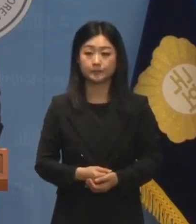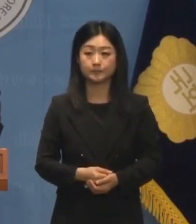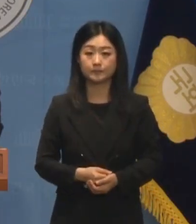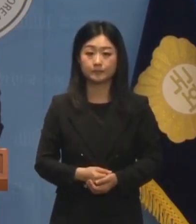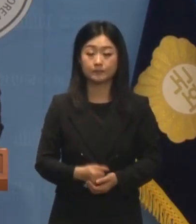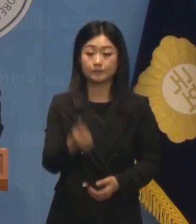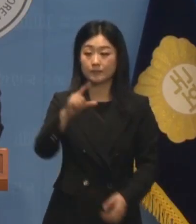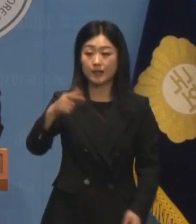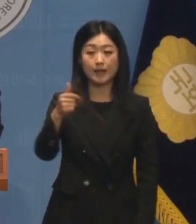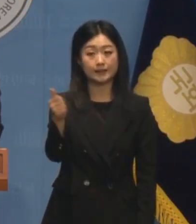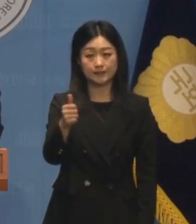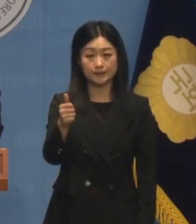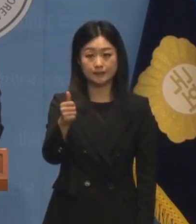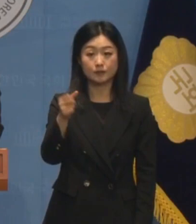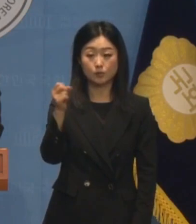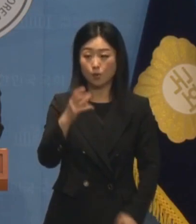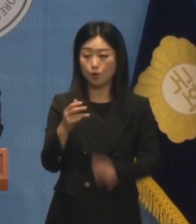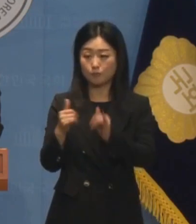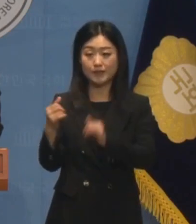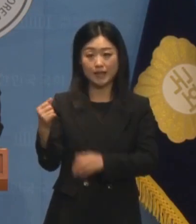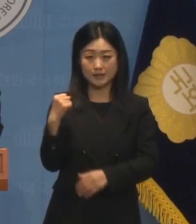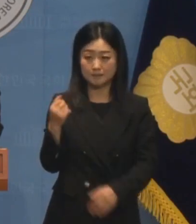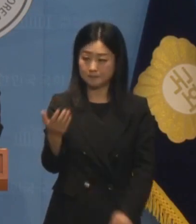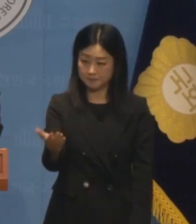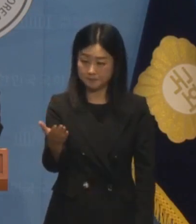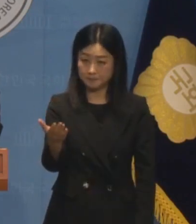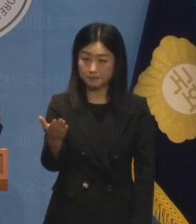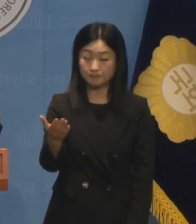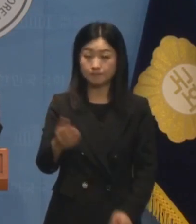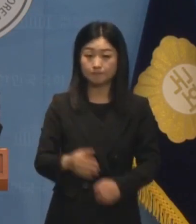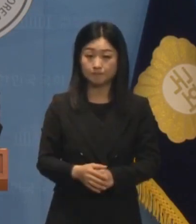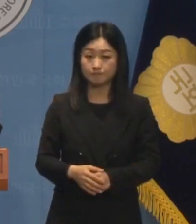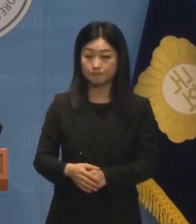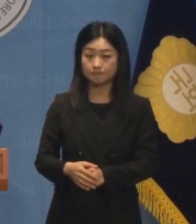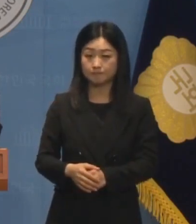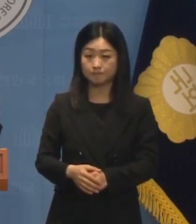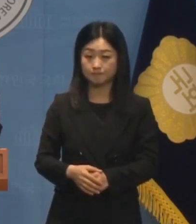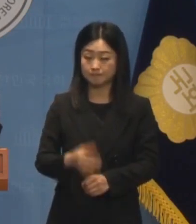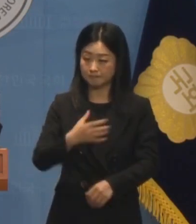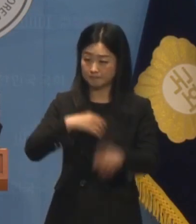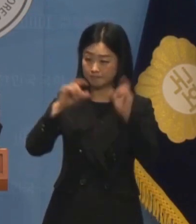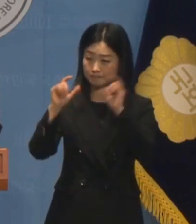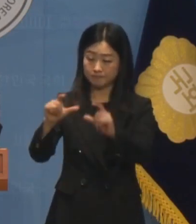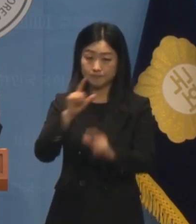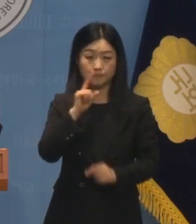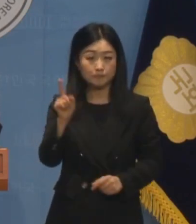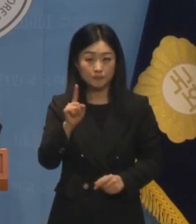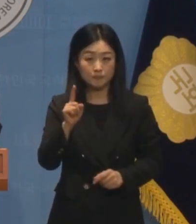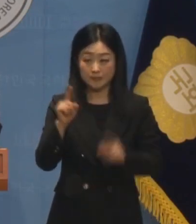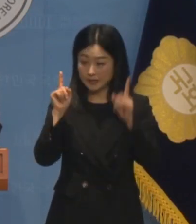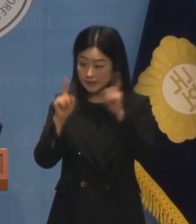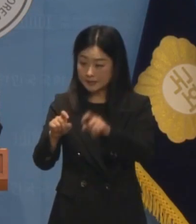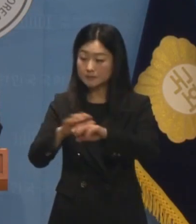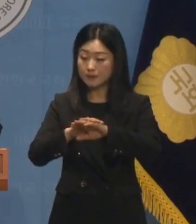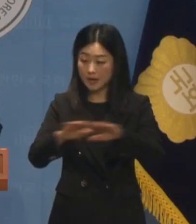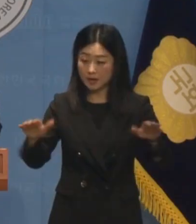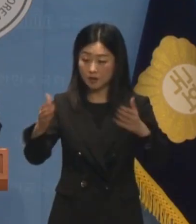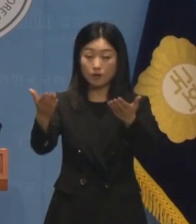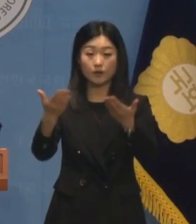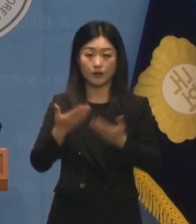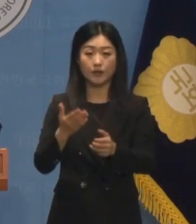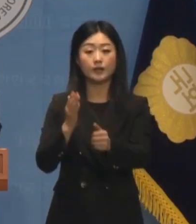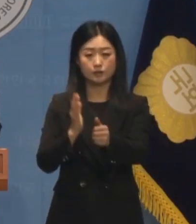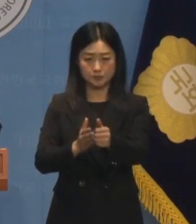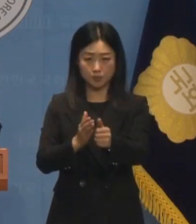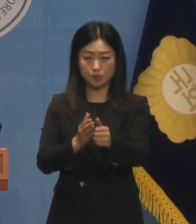한동훈 대표와 국민의힘에 강력하게 촉구합니다. 모든 우혹을 투명하게